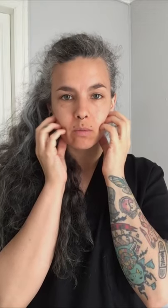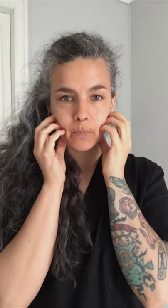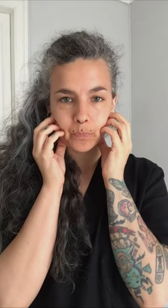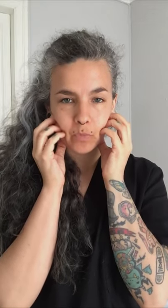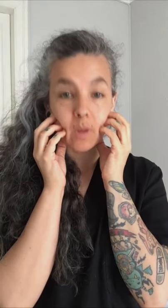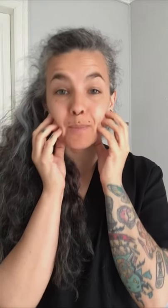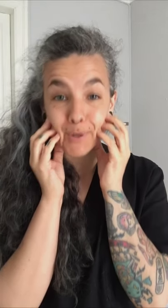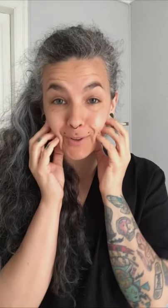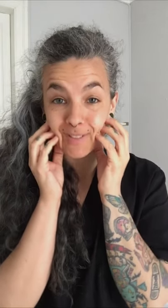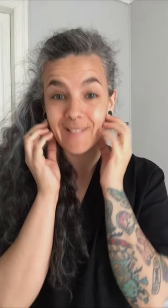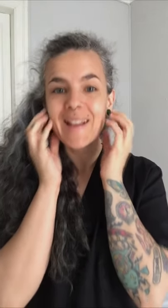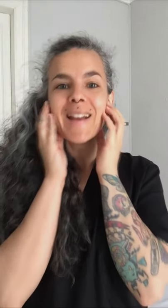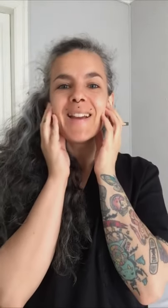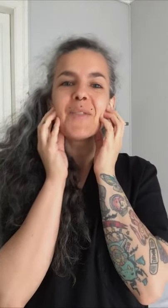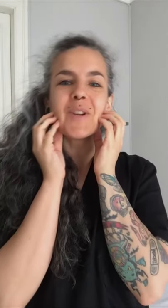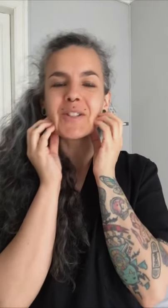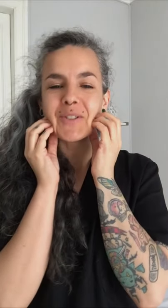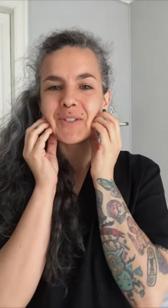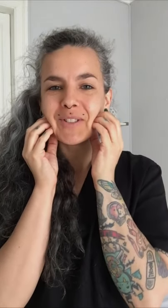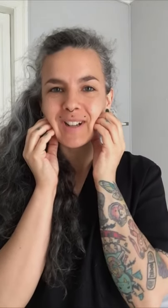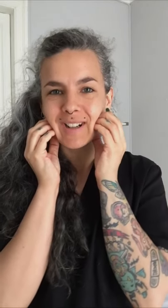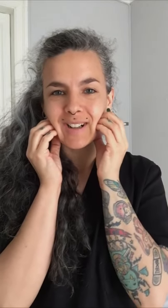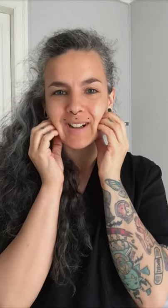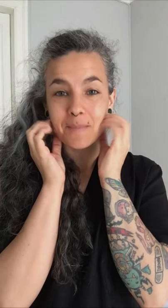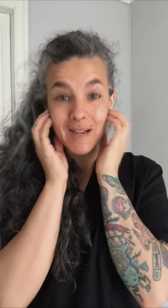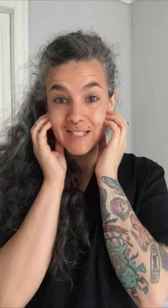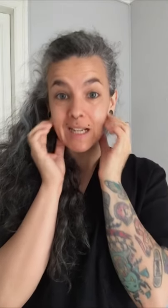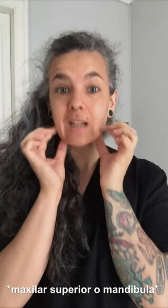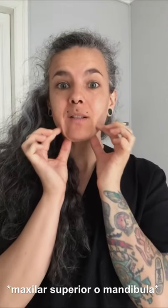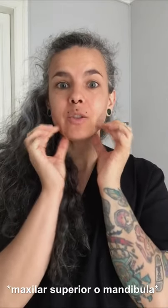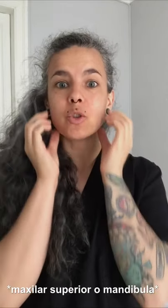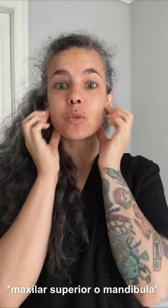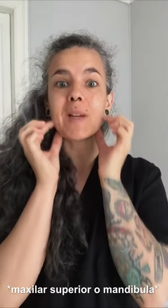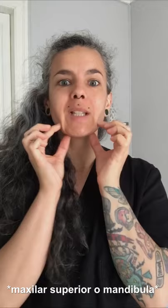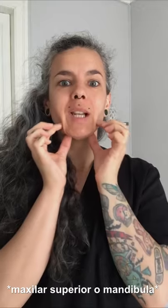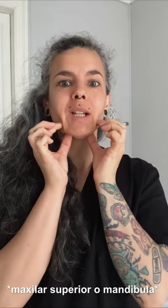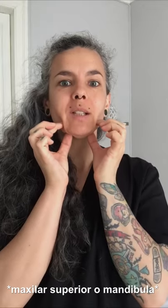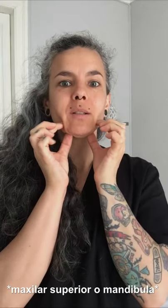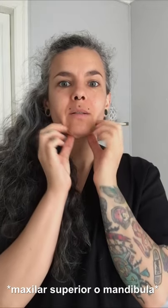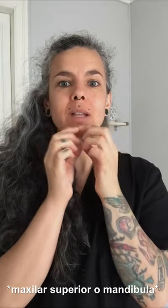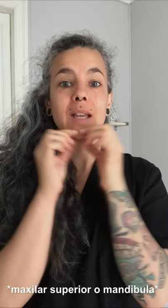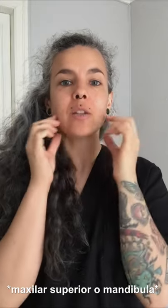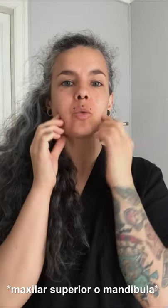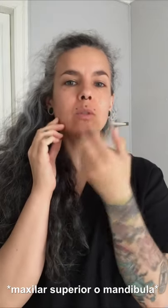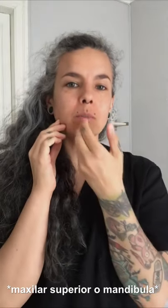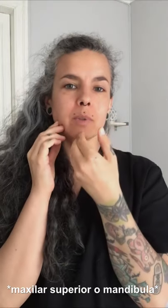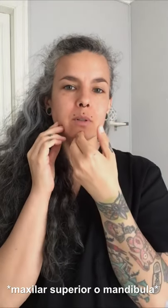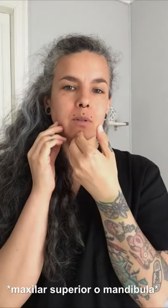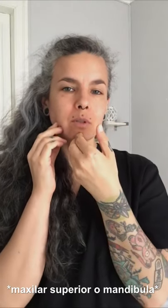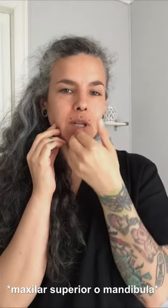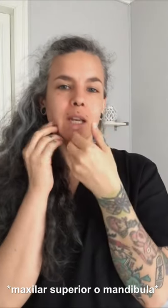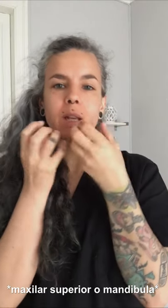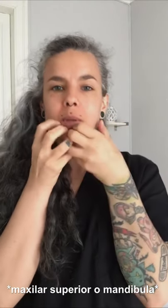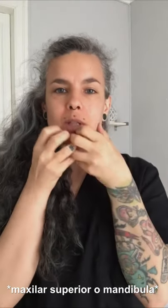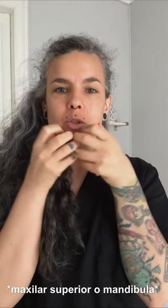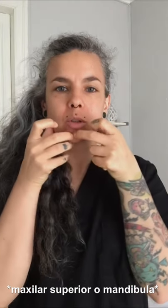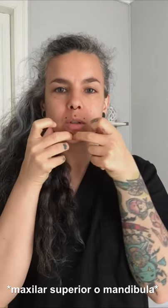perdón, el hueso maxilar, los dos maxilares, que es uno, pero originariamente son